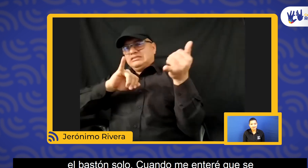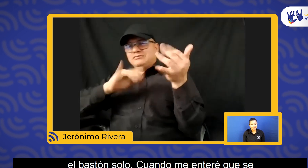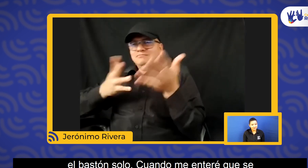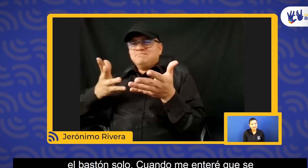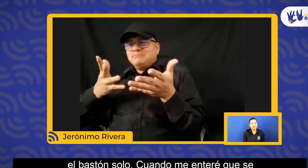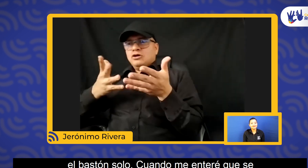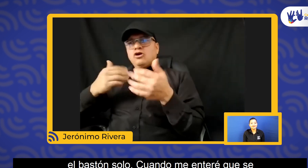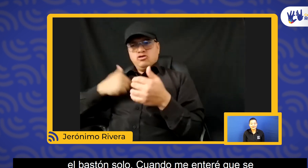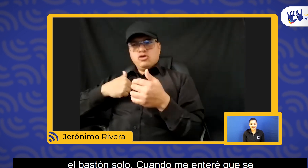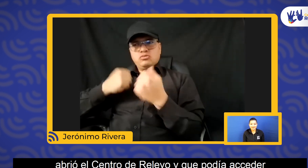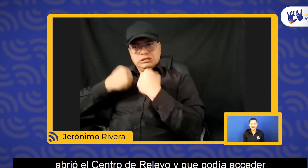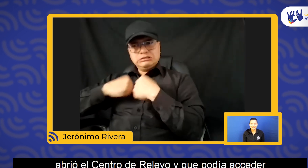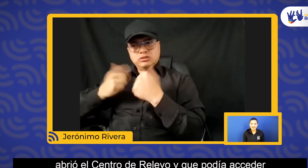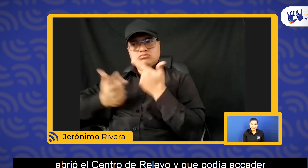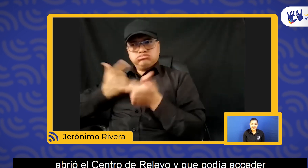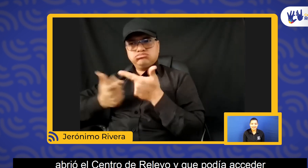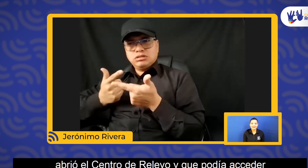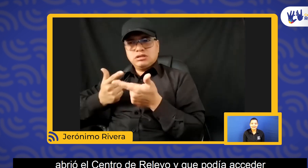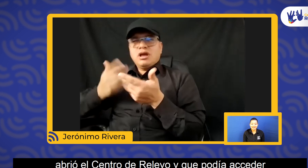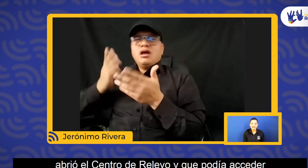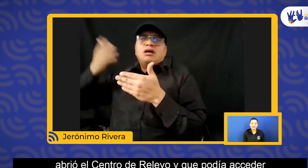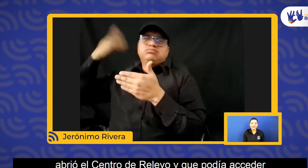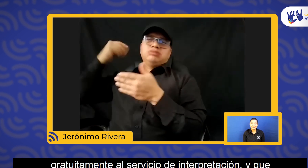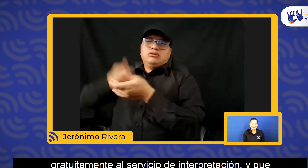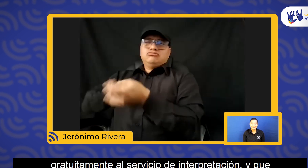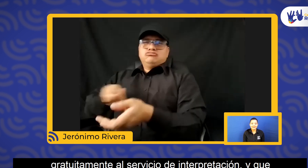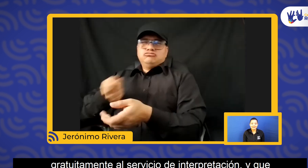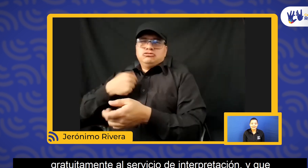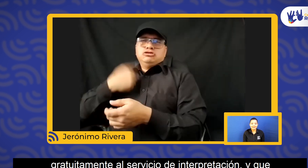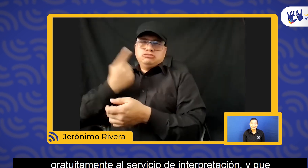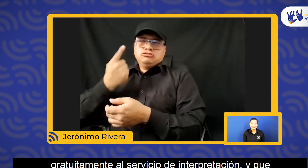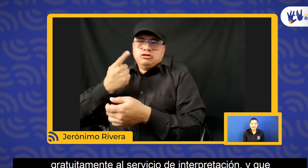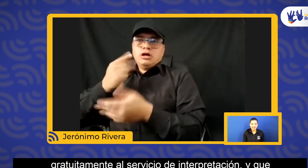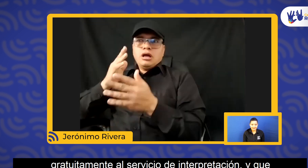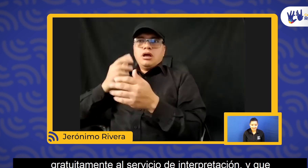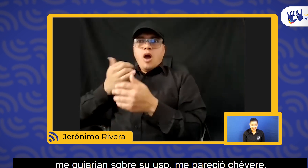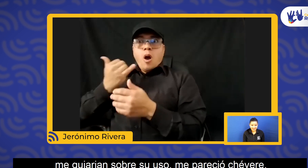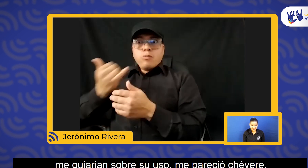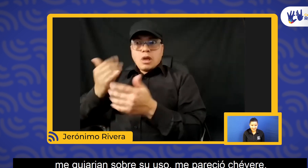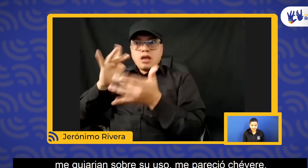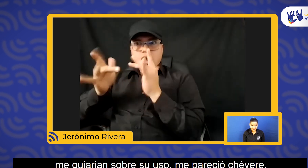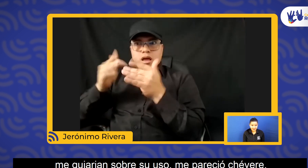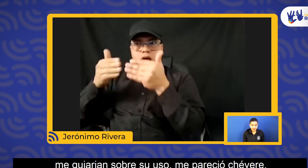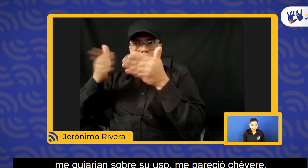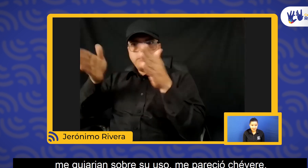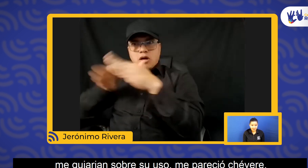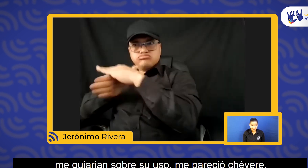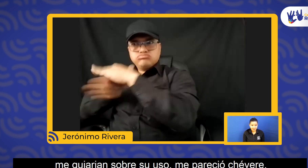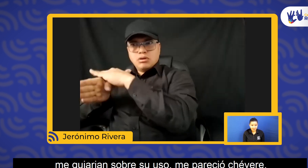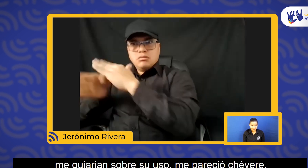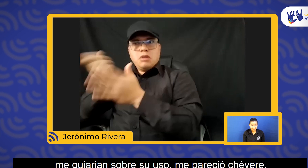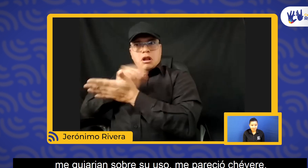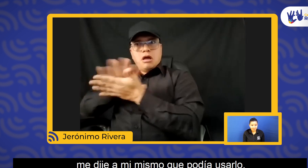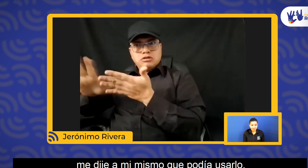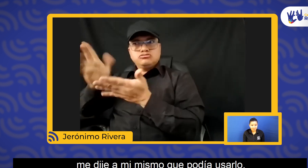bastón solo. Cuando me enteré que se abrió el centro de relevo y que podía acceder gratuitamente al servicio de interpretación y que me guiarían sobre su uso, me